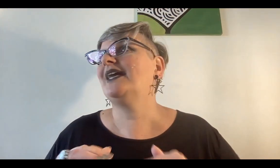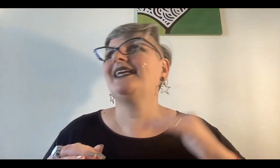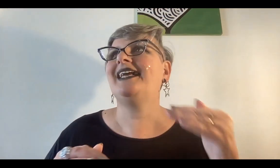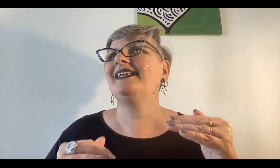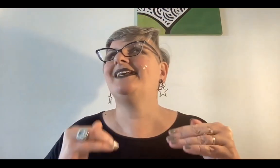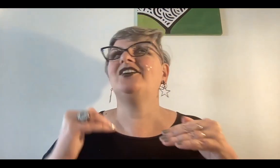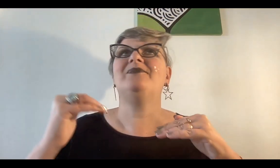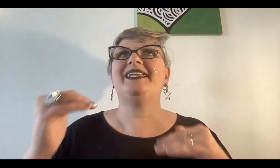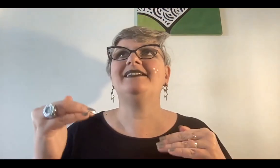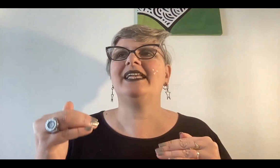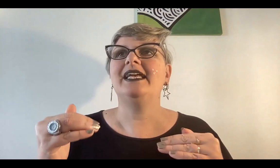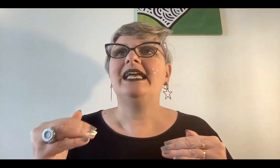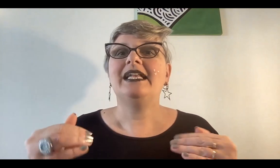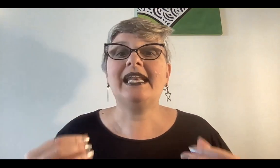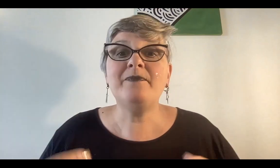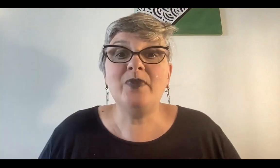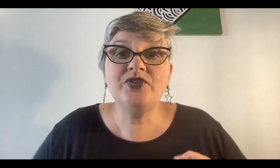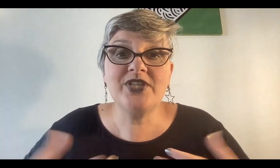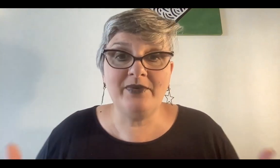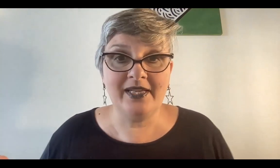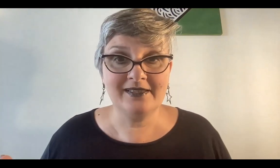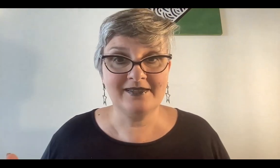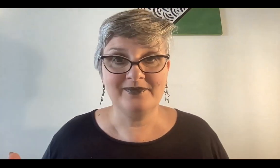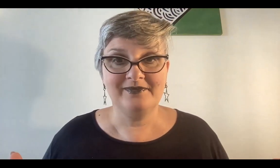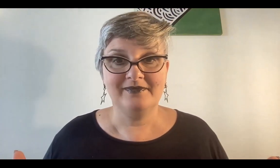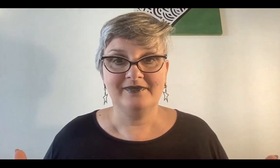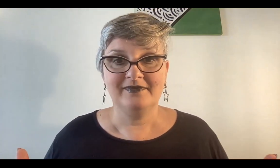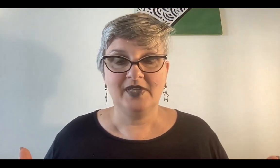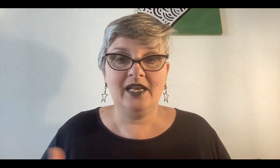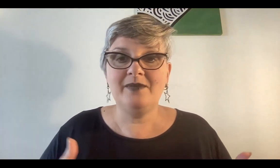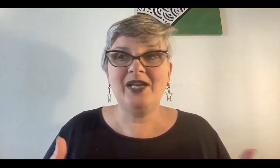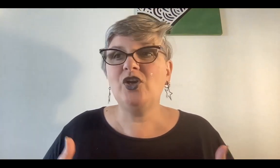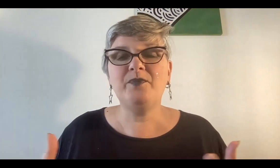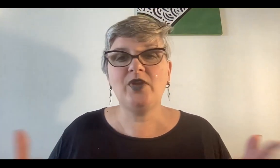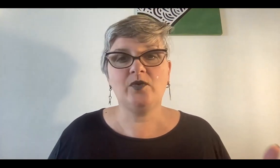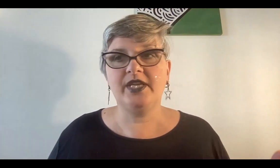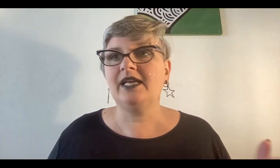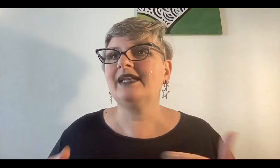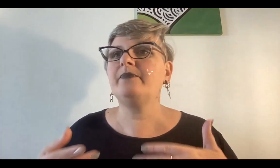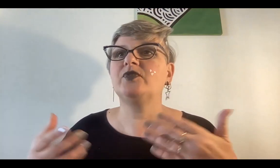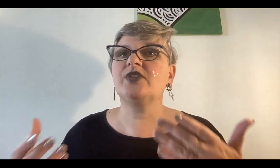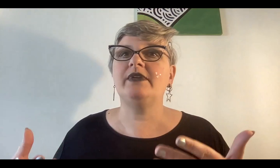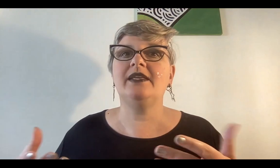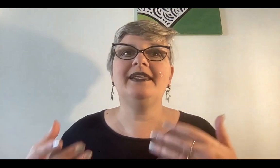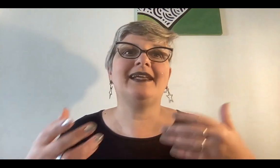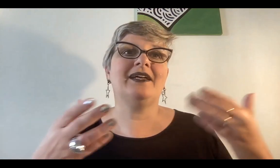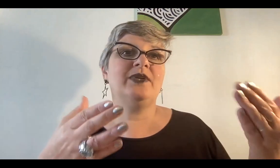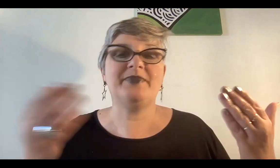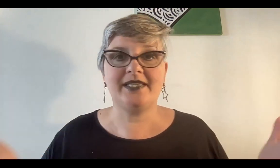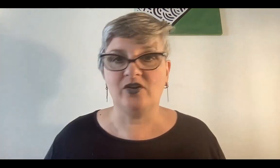lugar jerárquico, pedante, responsables. El animal no le puede adjudicar la responsabilidad de atacar una presa y